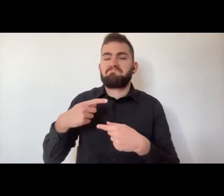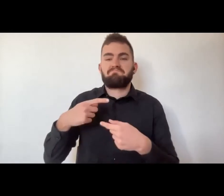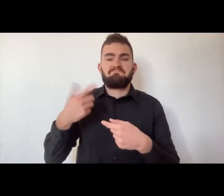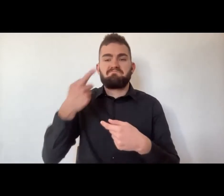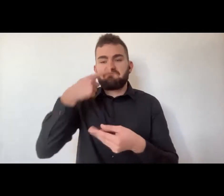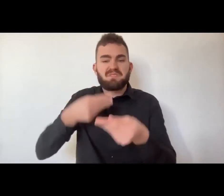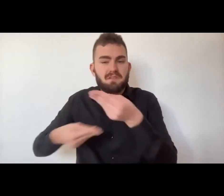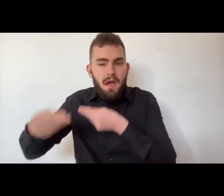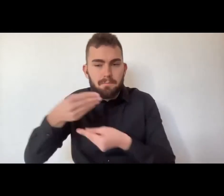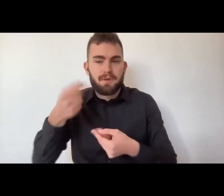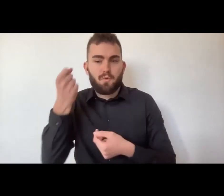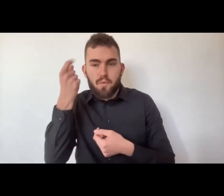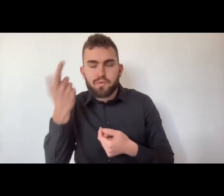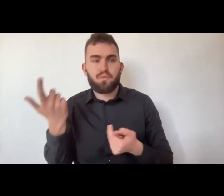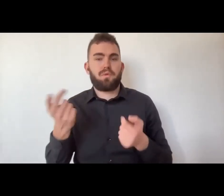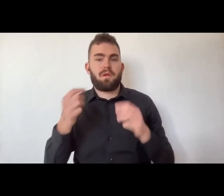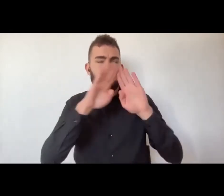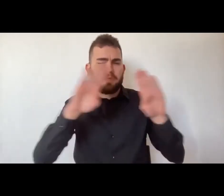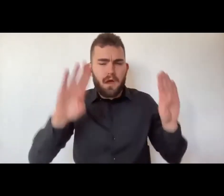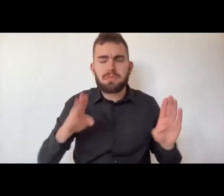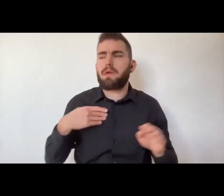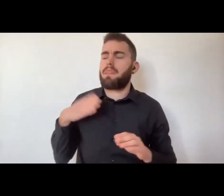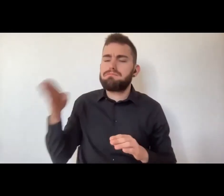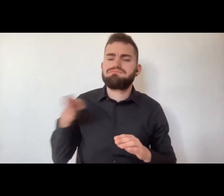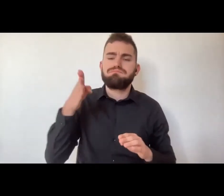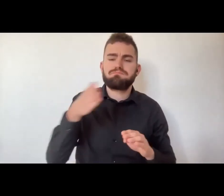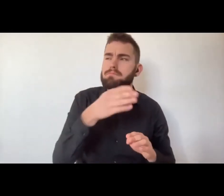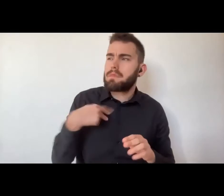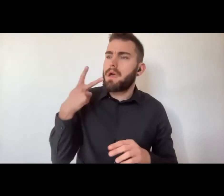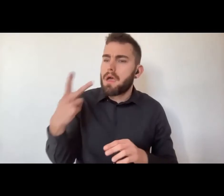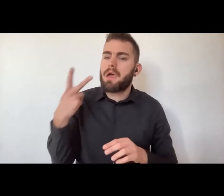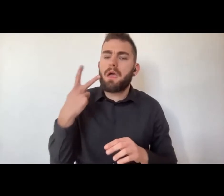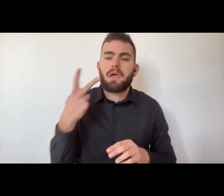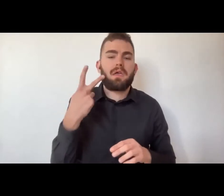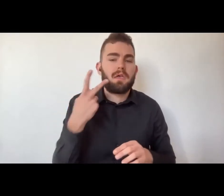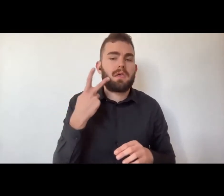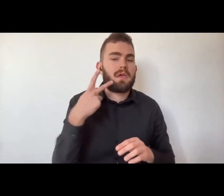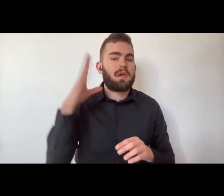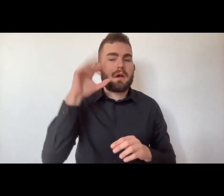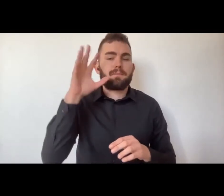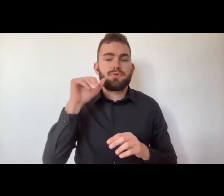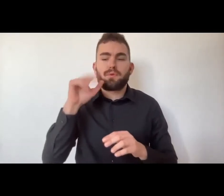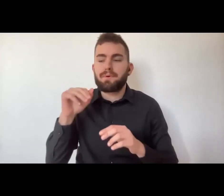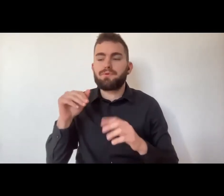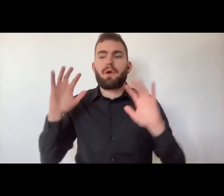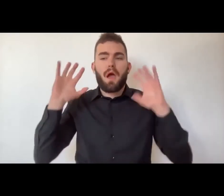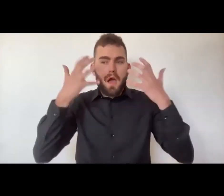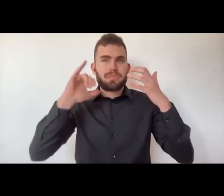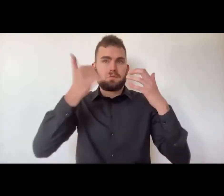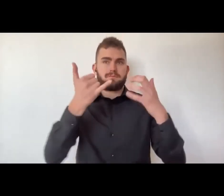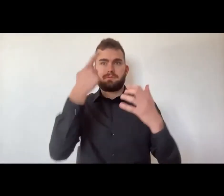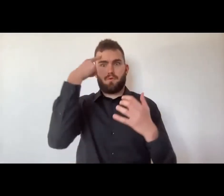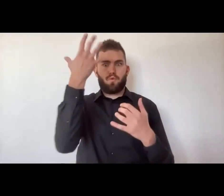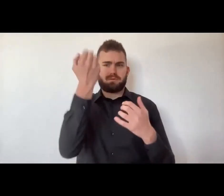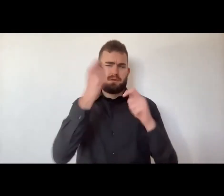di uscire, di diventare mia. E poi gli scambi culturali con altre persone sorde, con altre opere